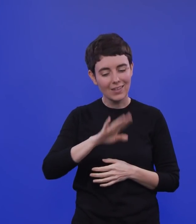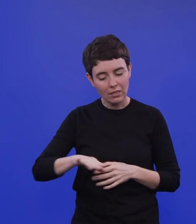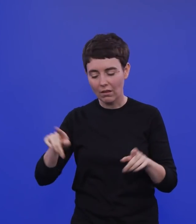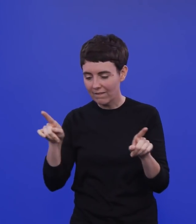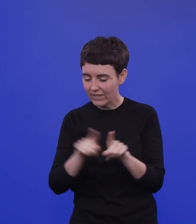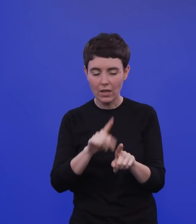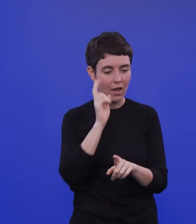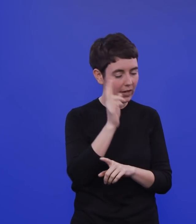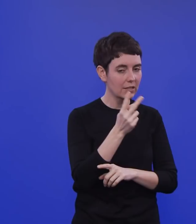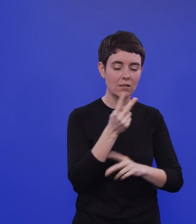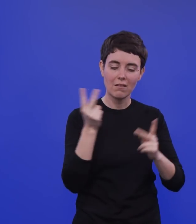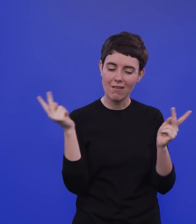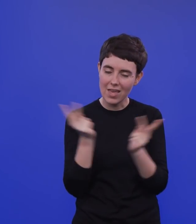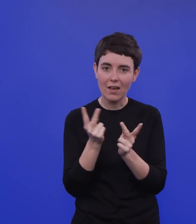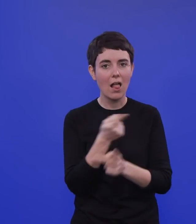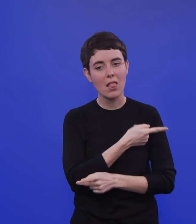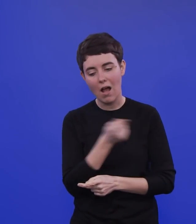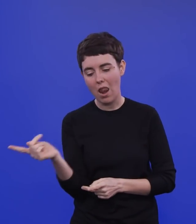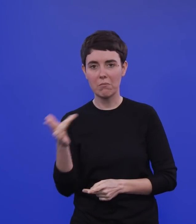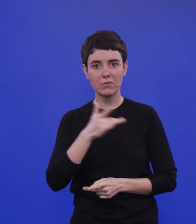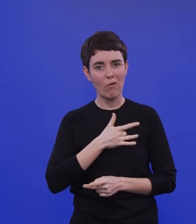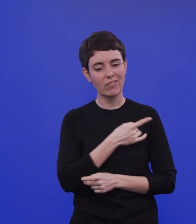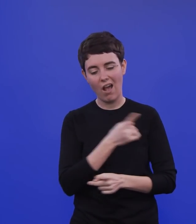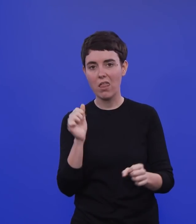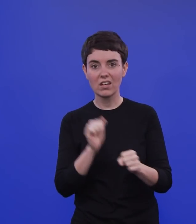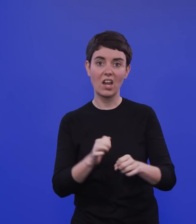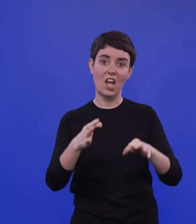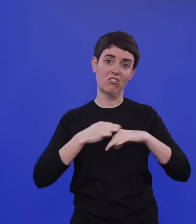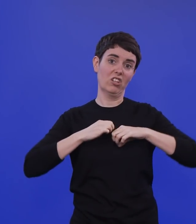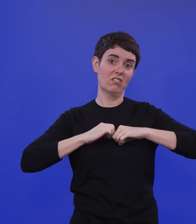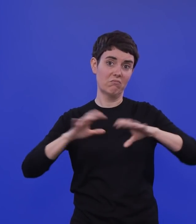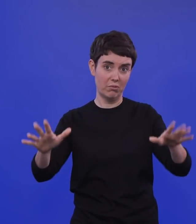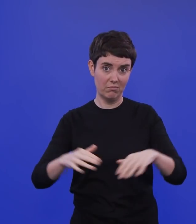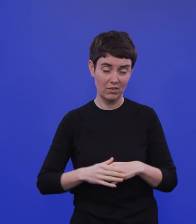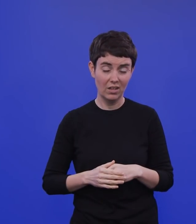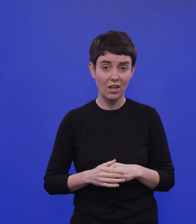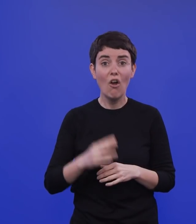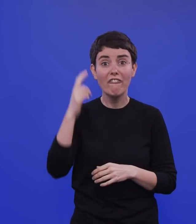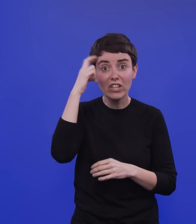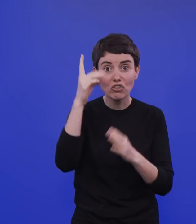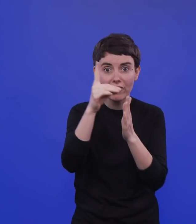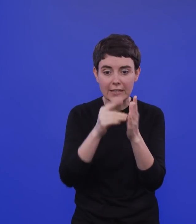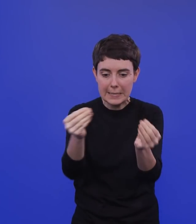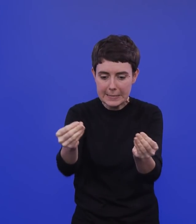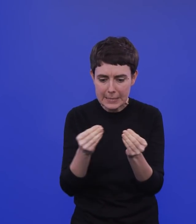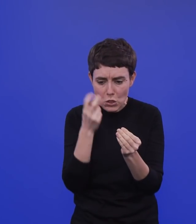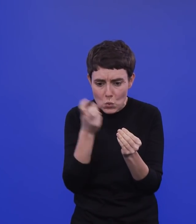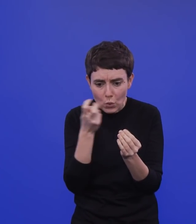ist da. Wir brauchen jetzt hier nicht irgendwie versuchen, wissenschaftliche Daten anders zu interpretieren, als sie nun mal sind, sondern